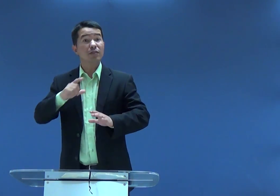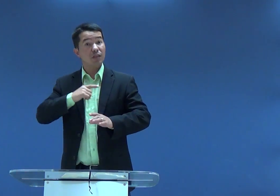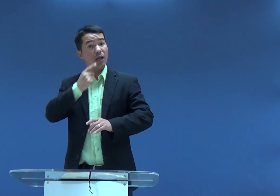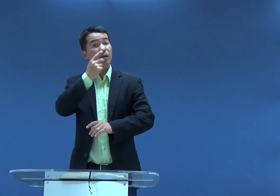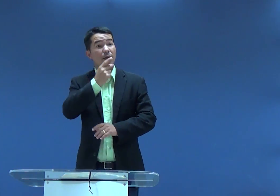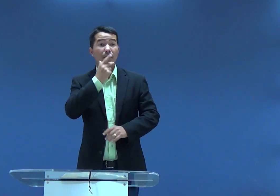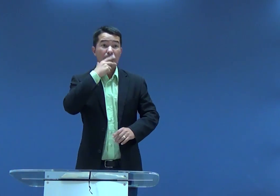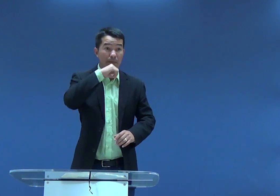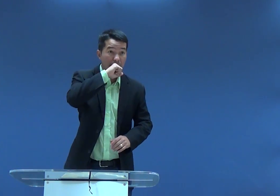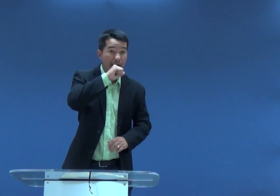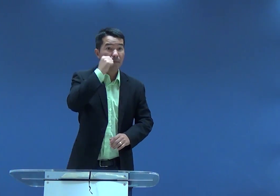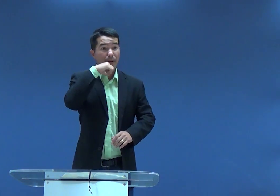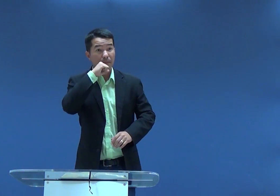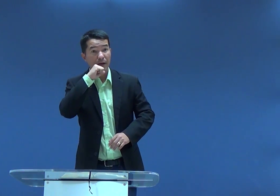Mas você vai lá e faz.